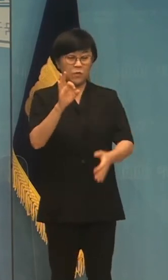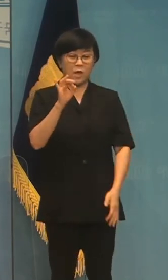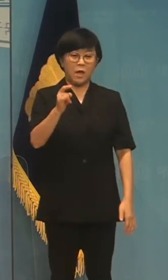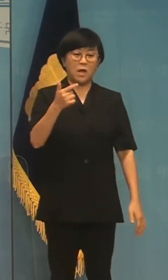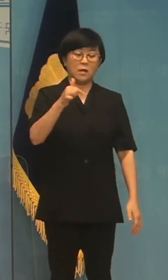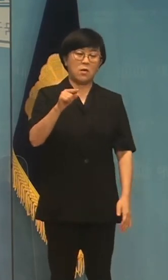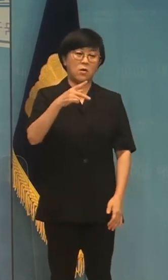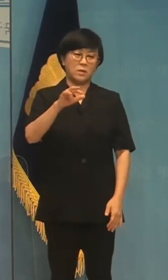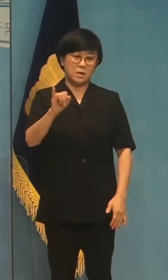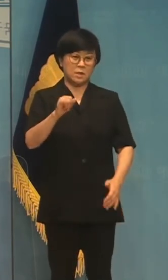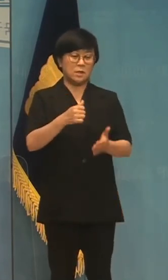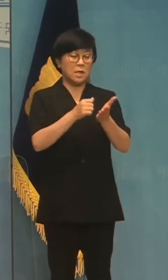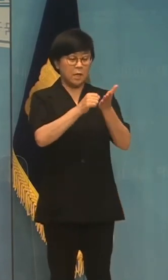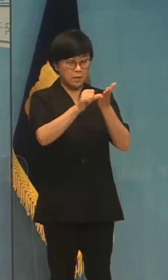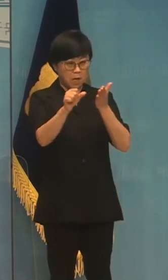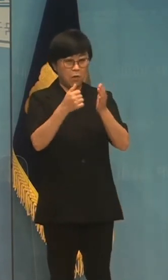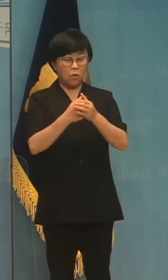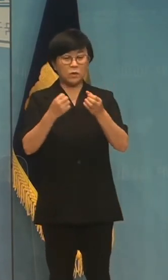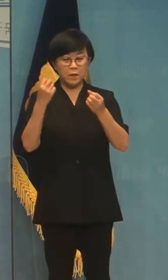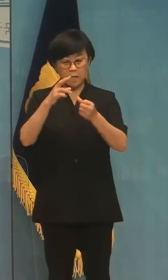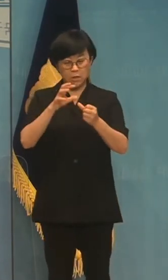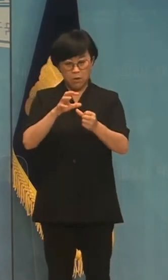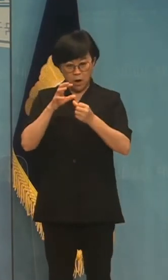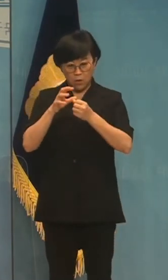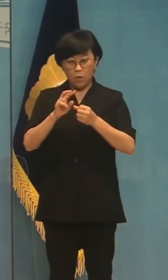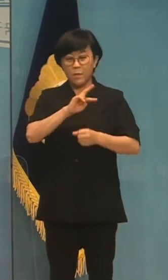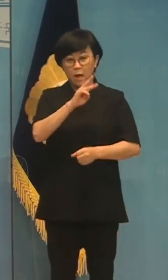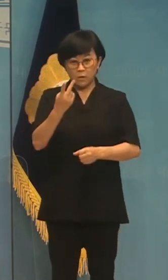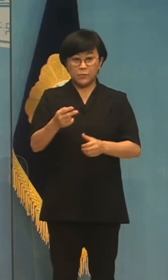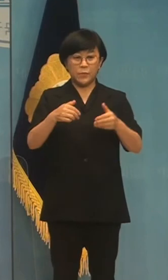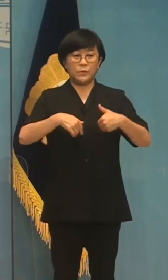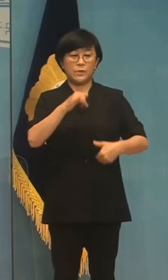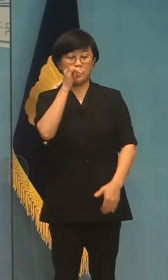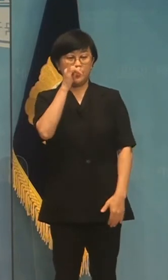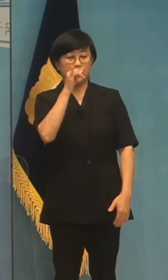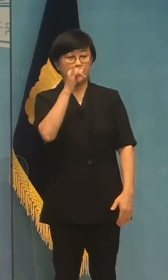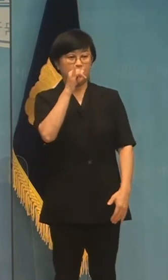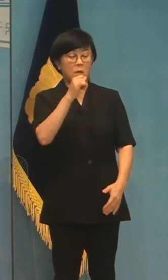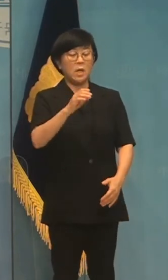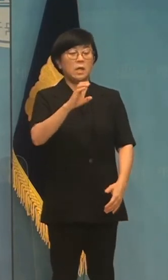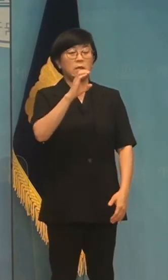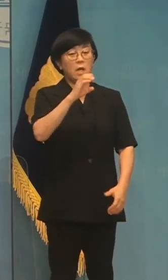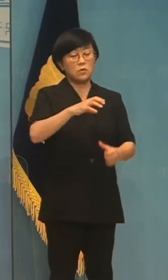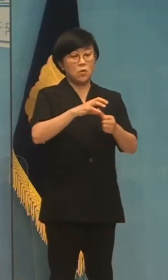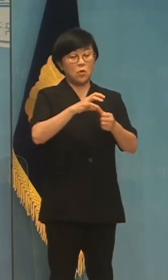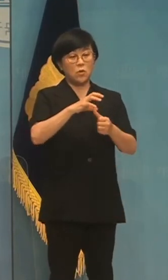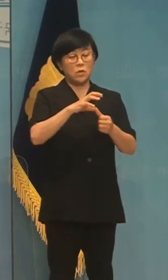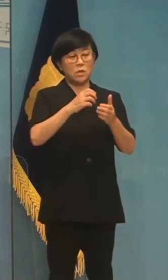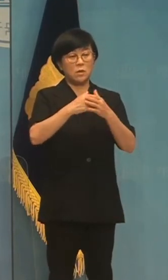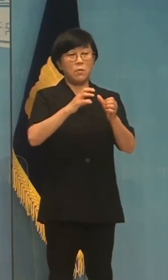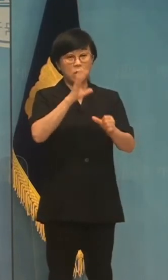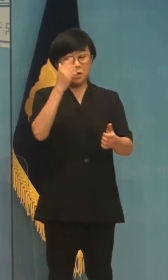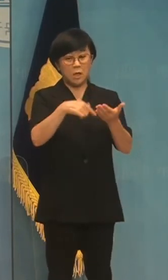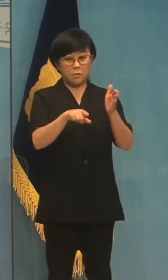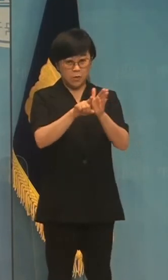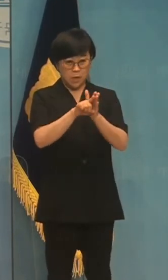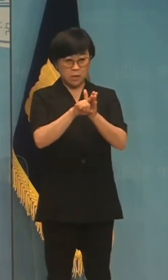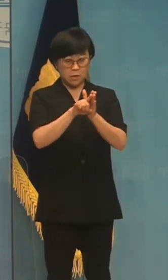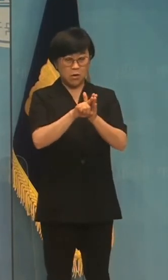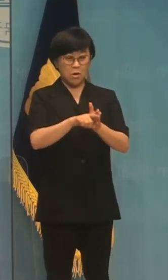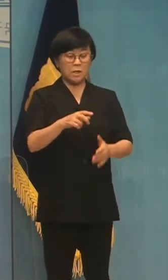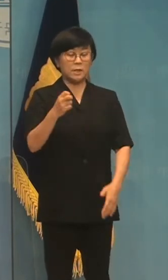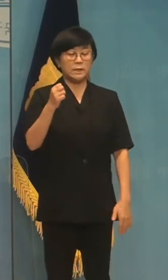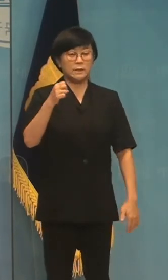재생에너지 전환 원칙을 포함해야 합니다. 탈탄소사회로 나아가기 위해서 재생에너지를